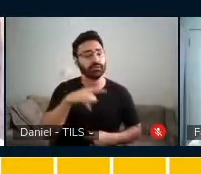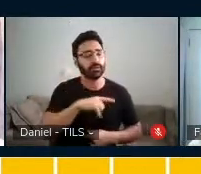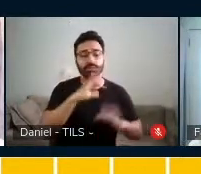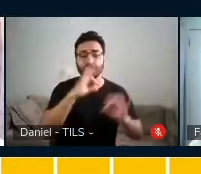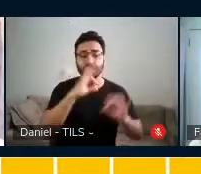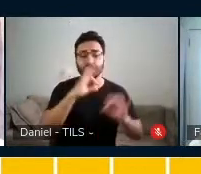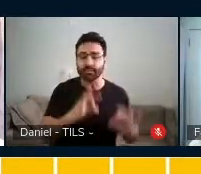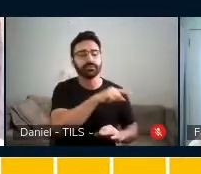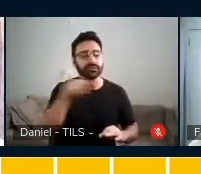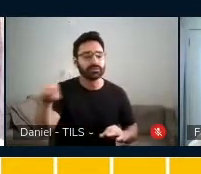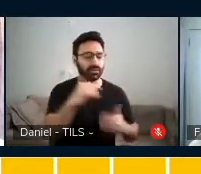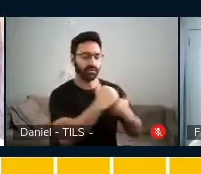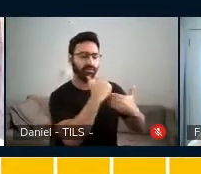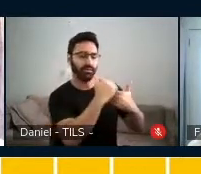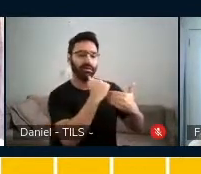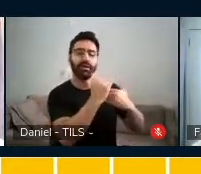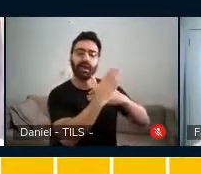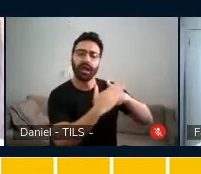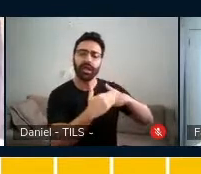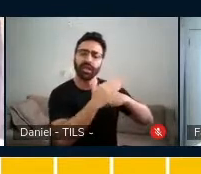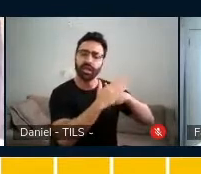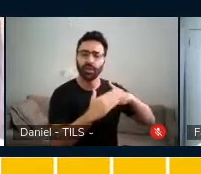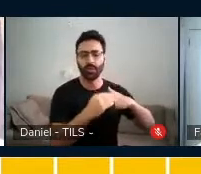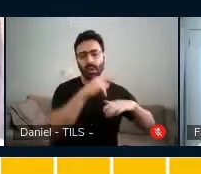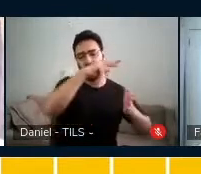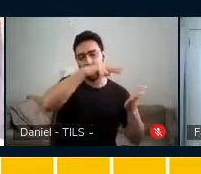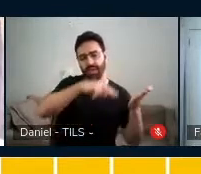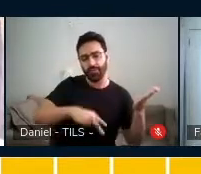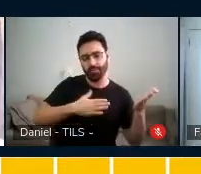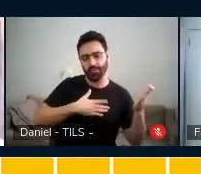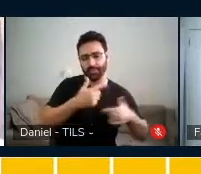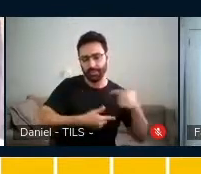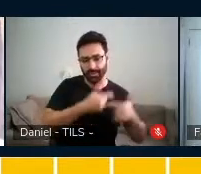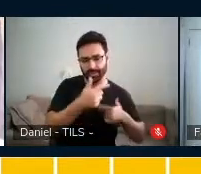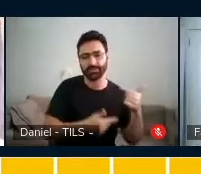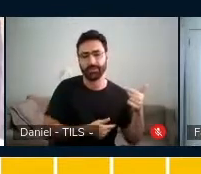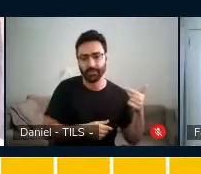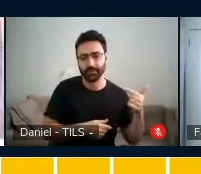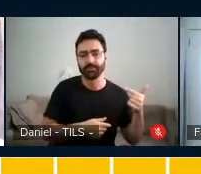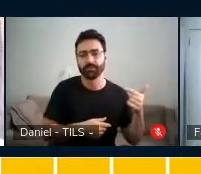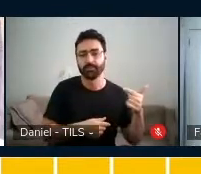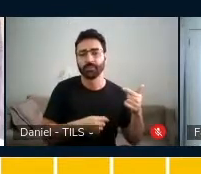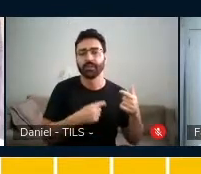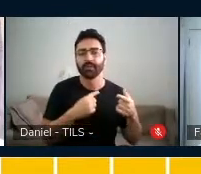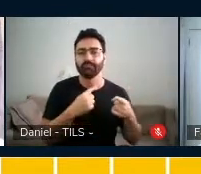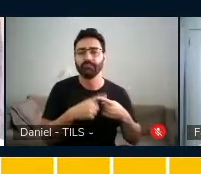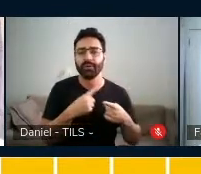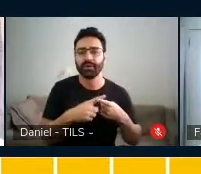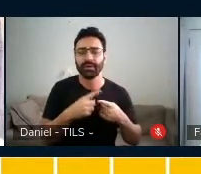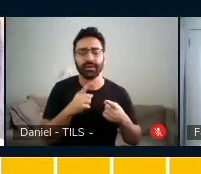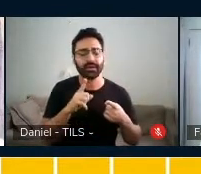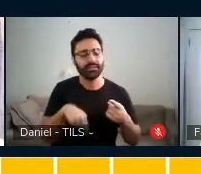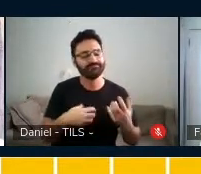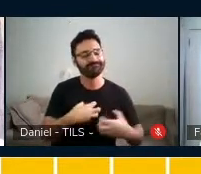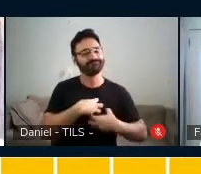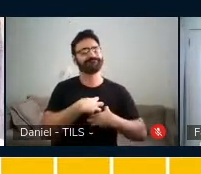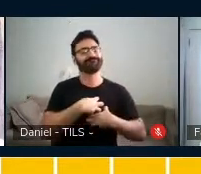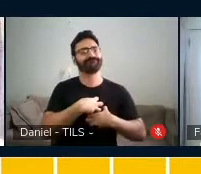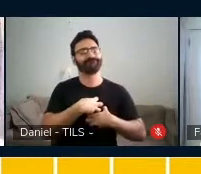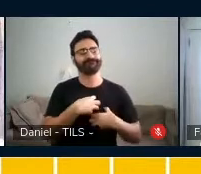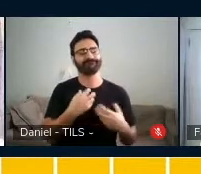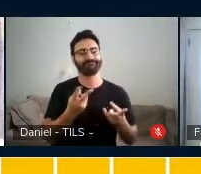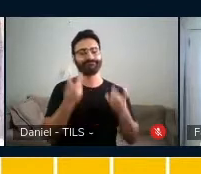carinho o vocês leram, porque foi essa... Essa é a impressão que eu tenho, né? Quando